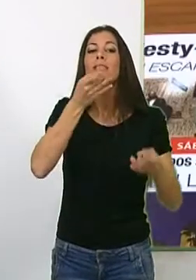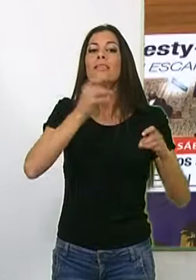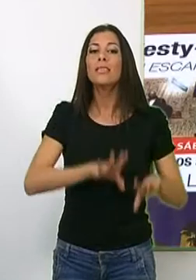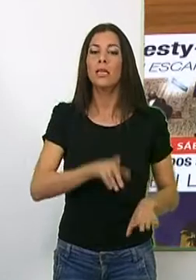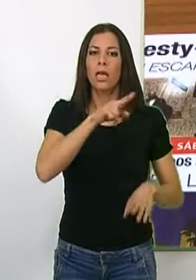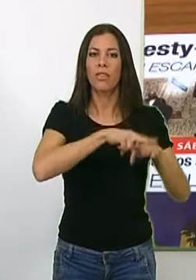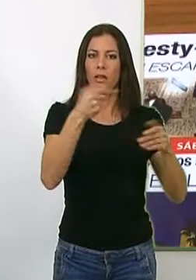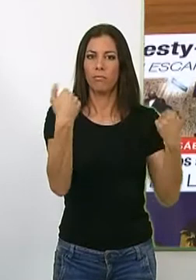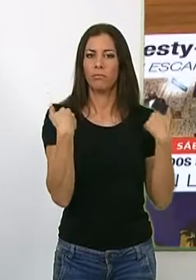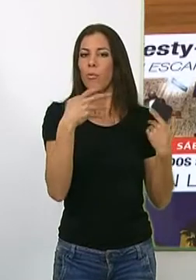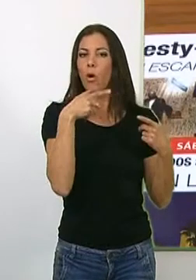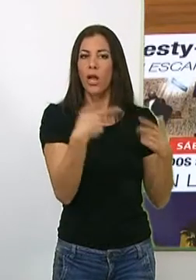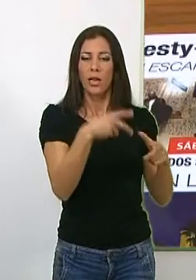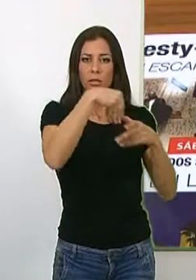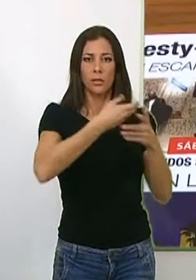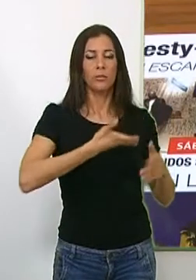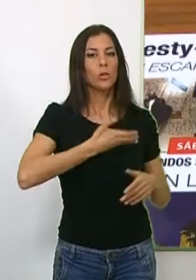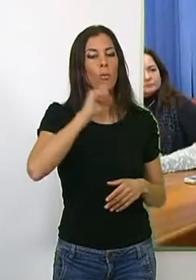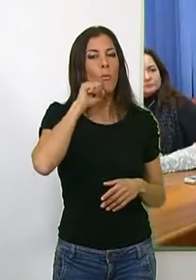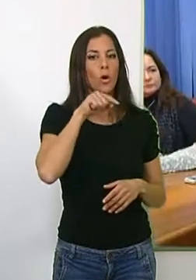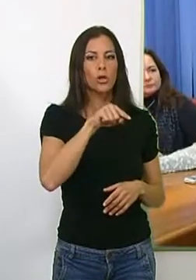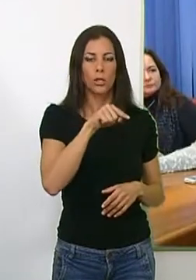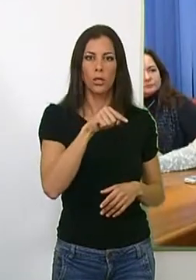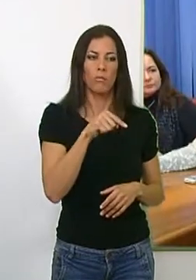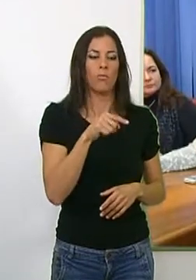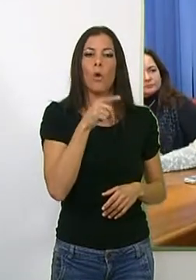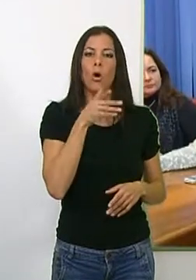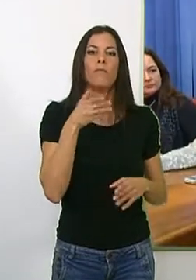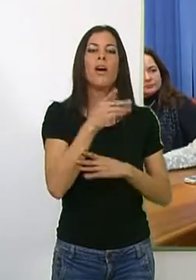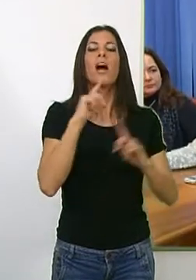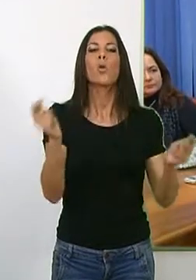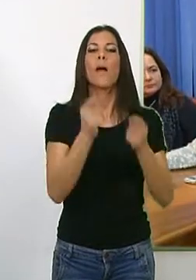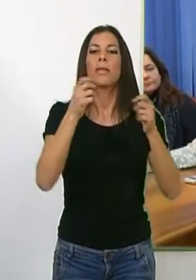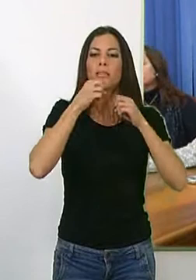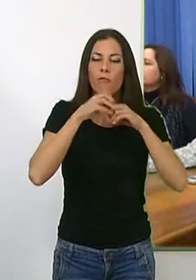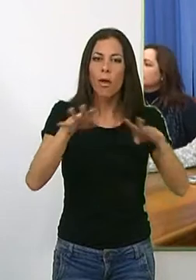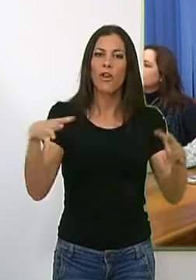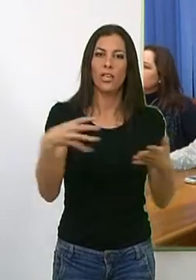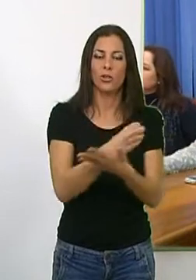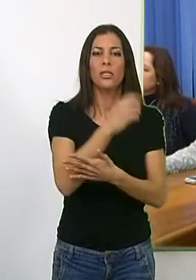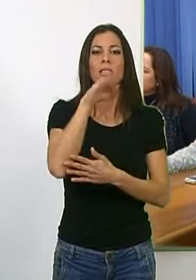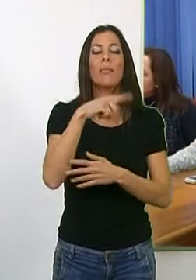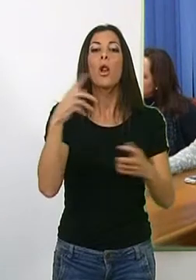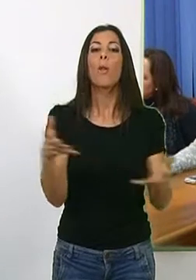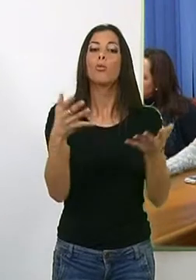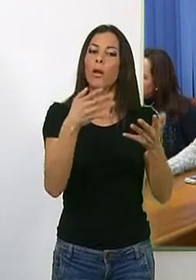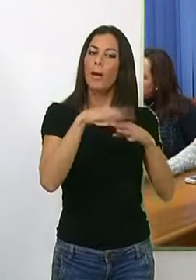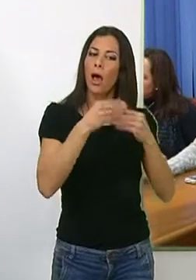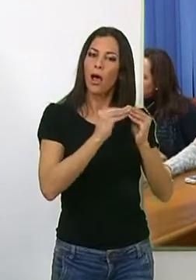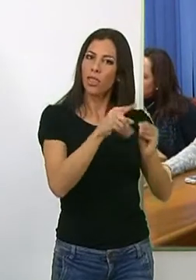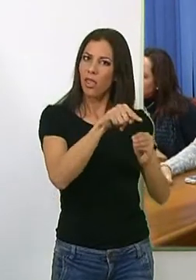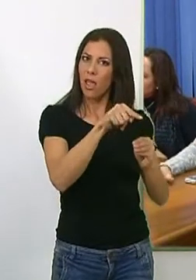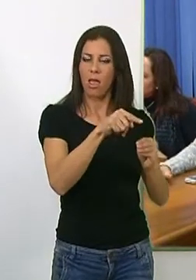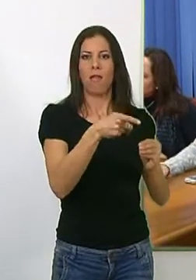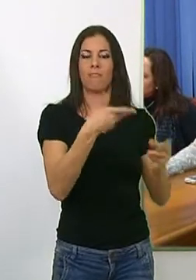comentado la Edil encargada del área del Ayuntamiento de Motril que ha comparecido en una rueda de prensa junto a los promotores del evento